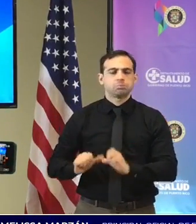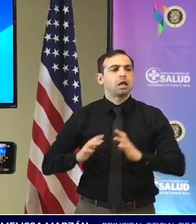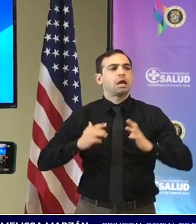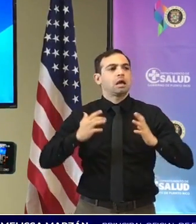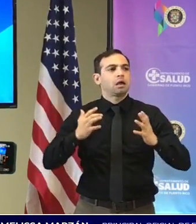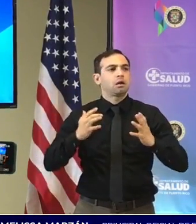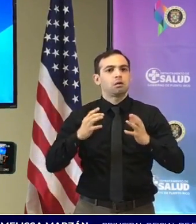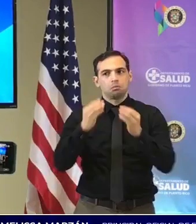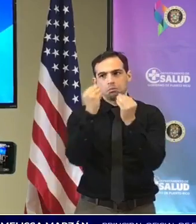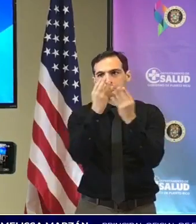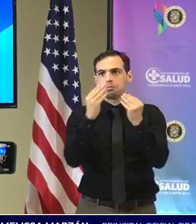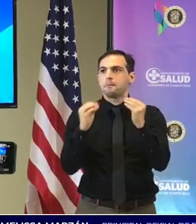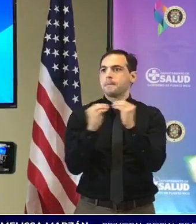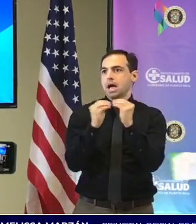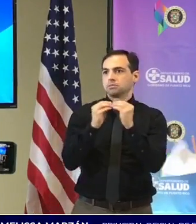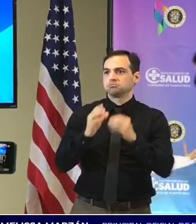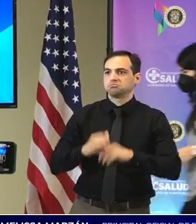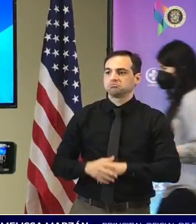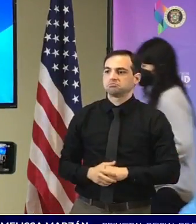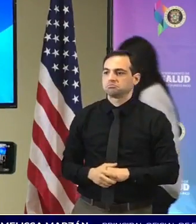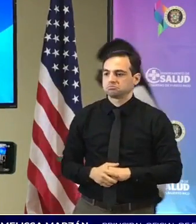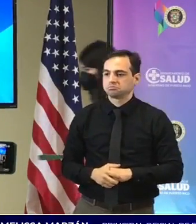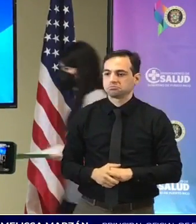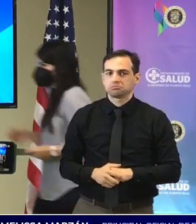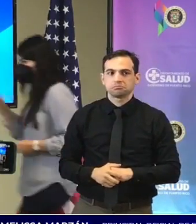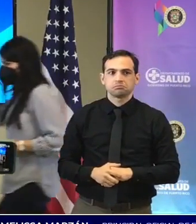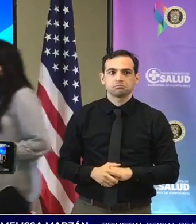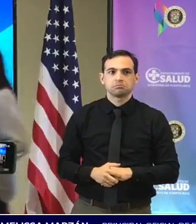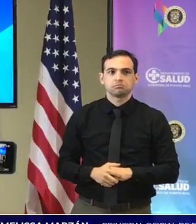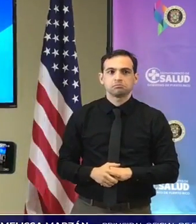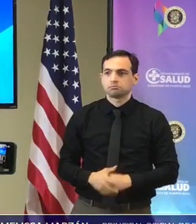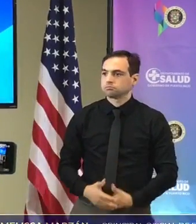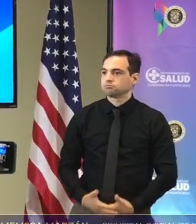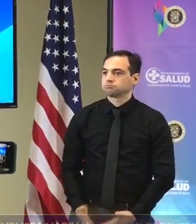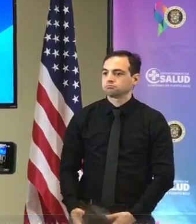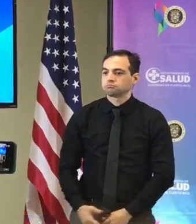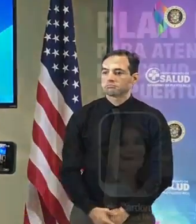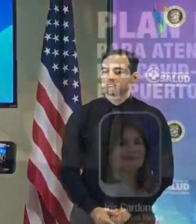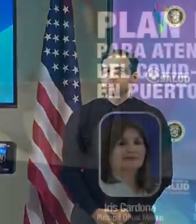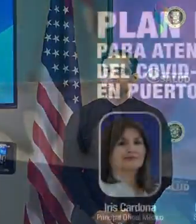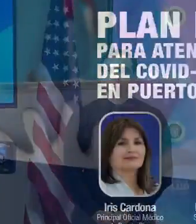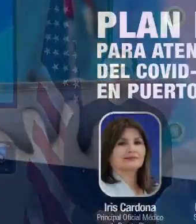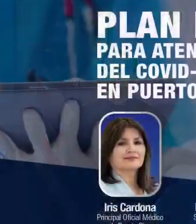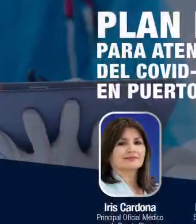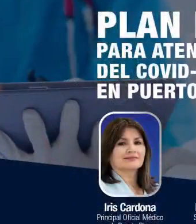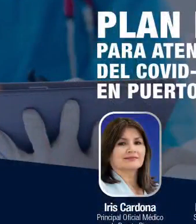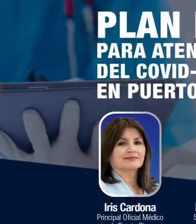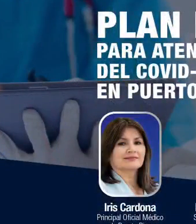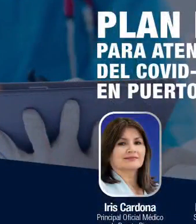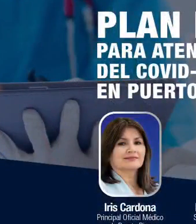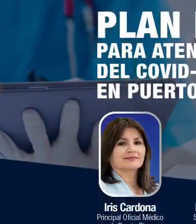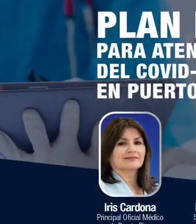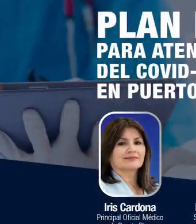gracias culminamos compañero gracias gracias gracias Gracias.